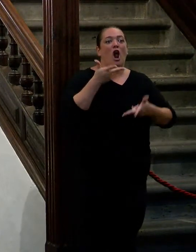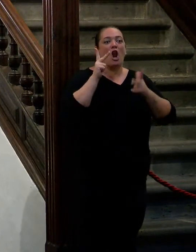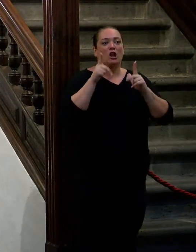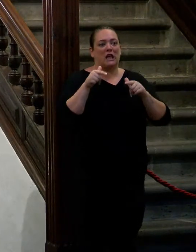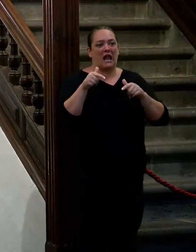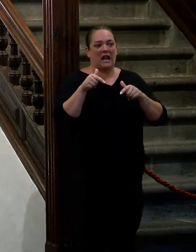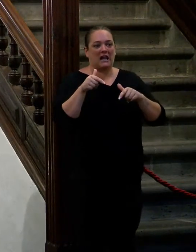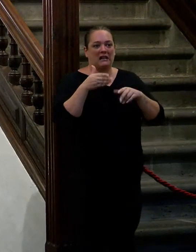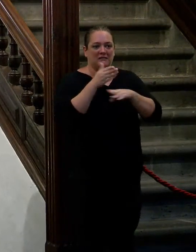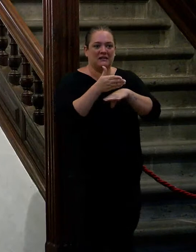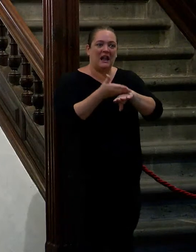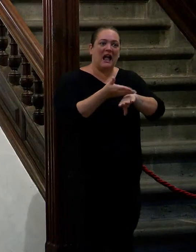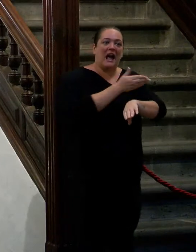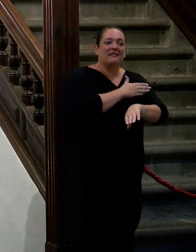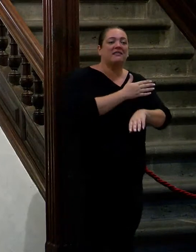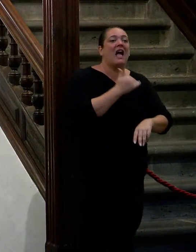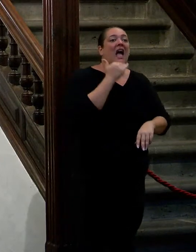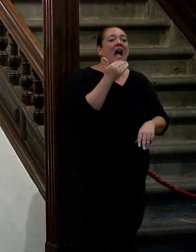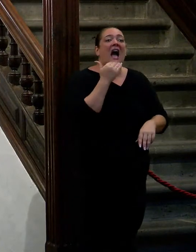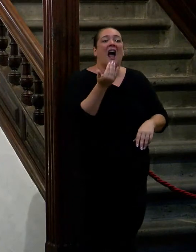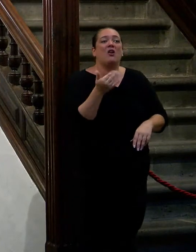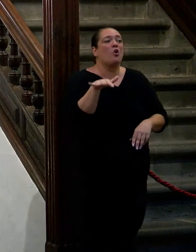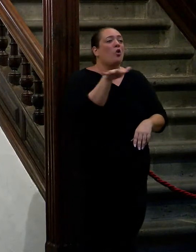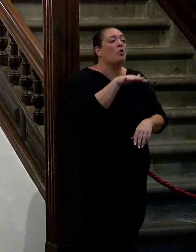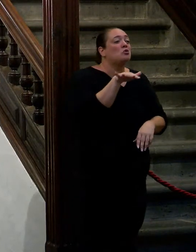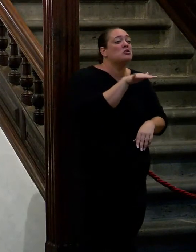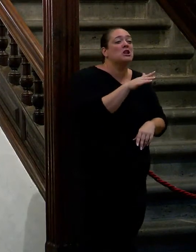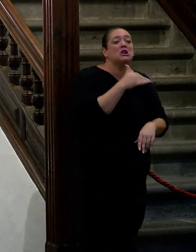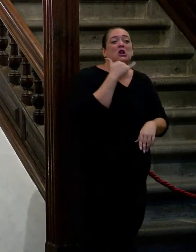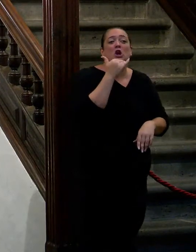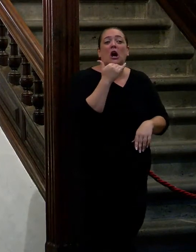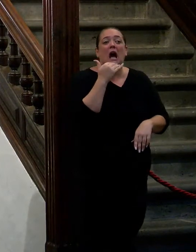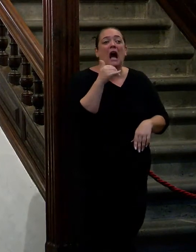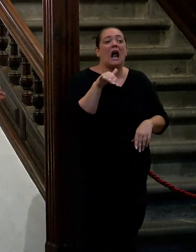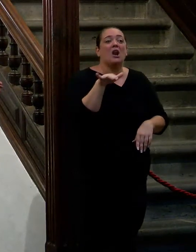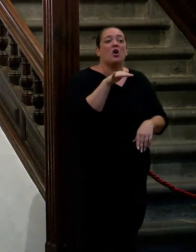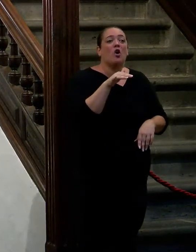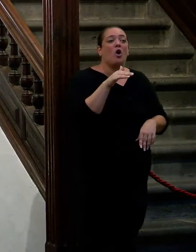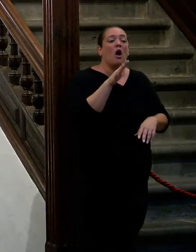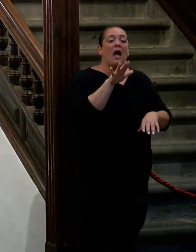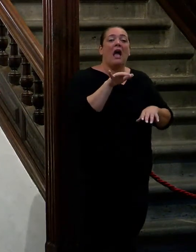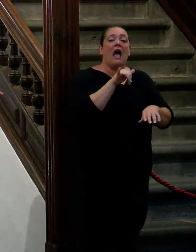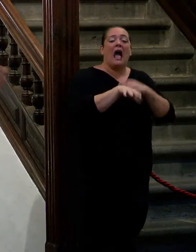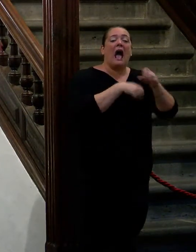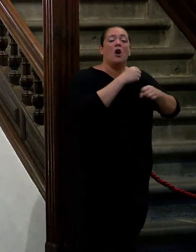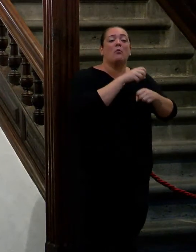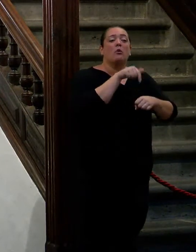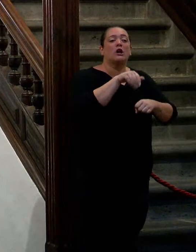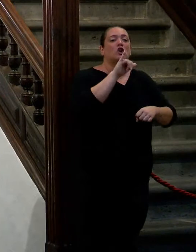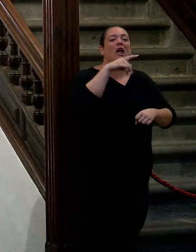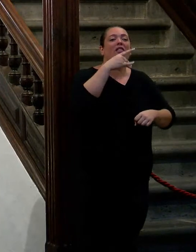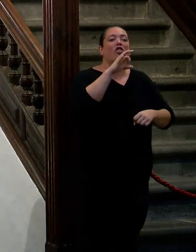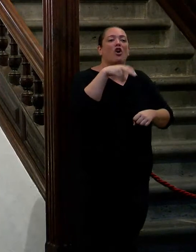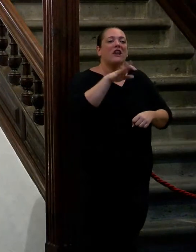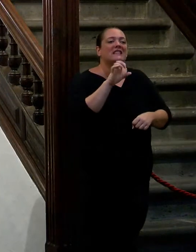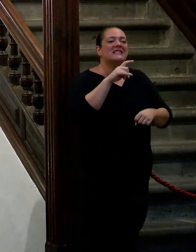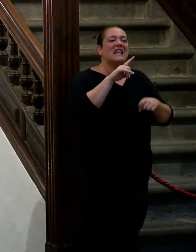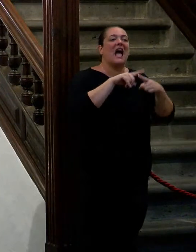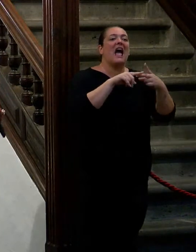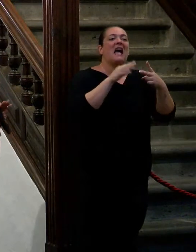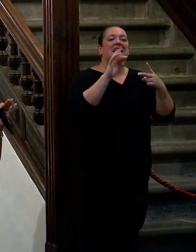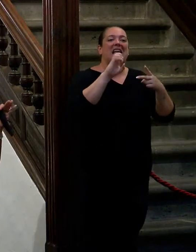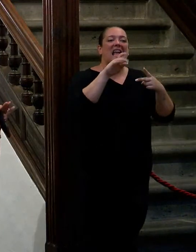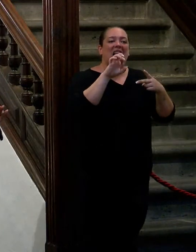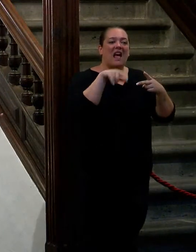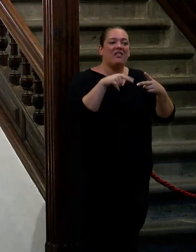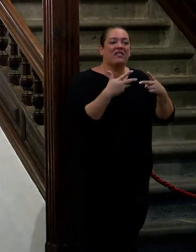que hay un sitito un rincón aunque sea una cabañita vieja una cosa eso como hay en los aeropuertos de Indonesia y de Tailandia y todo eso que